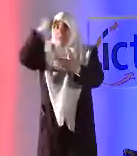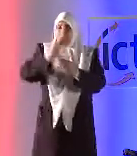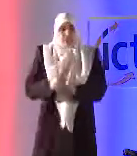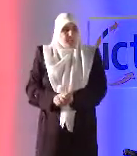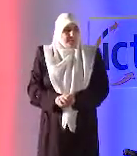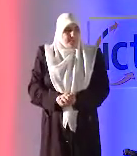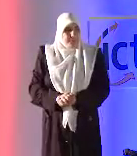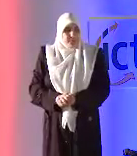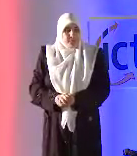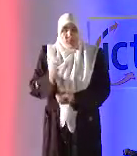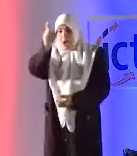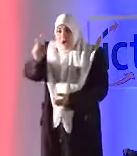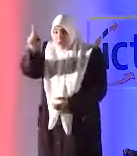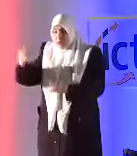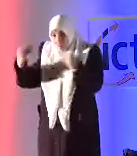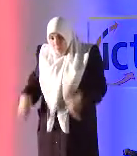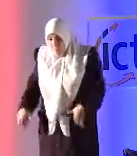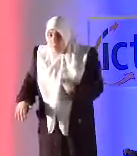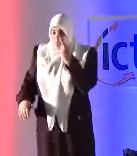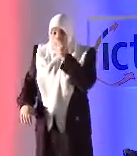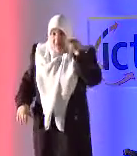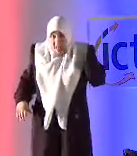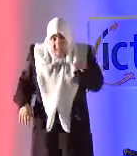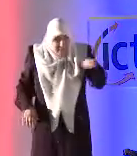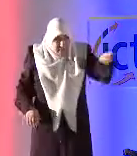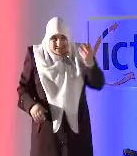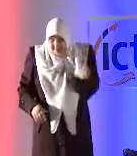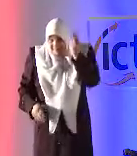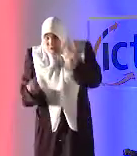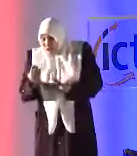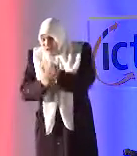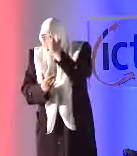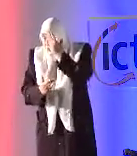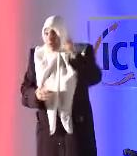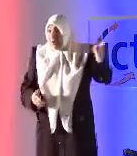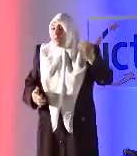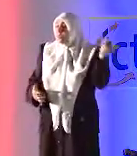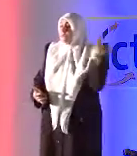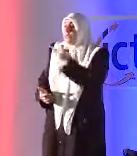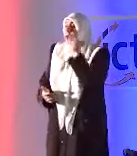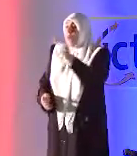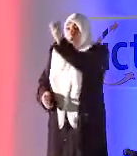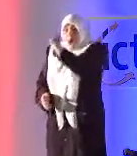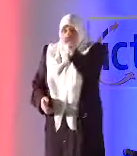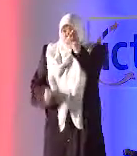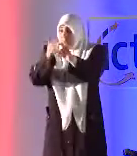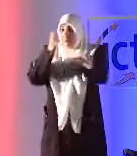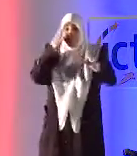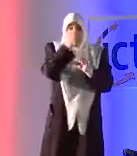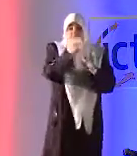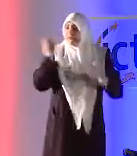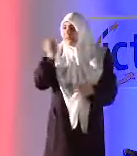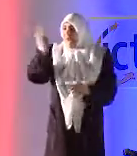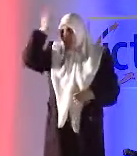لأشخاص ذوي إعاقة حركية ولكن عن طريق هذه المبادرة الآن بإمكان الشخص أن يدخل إلى